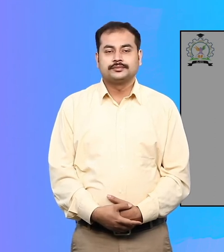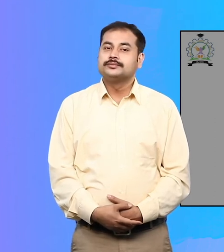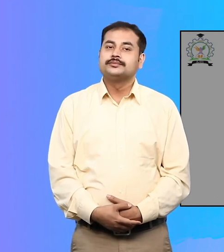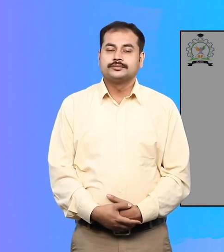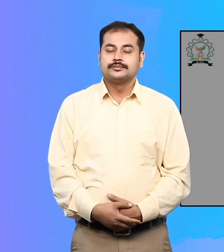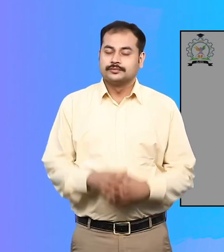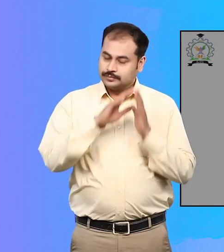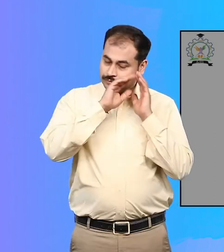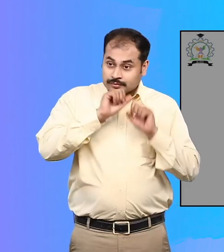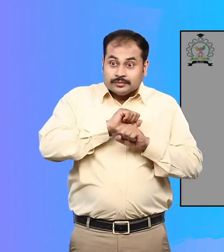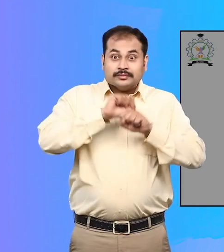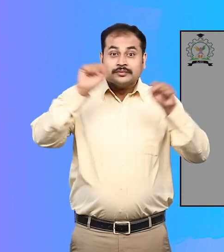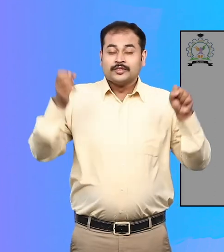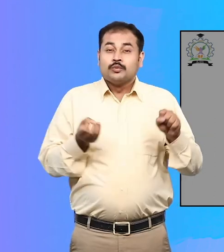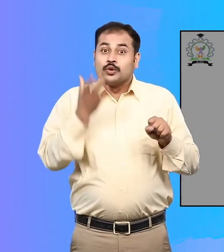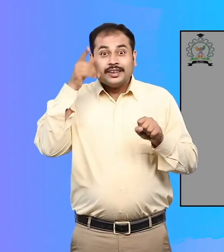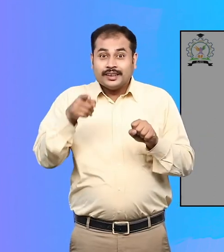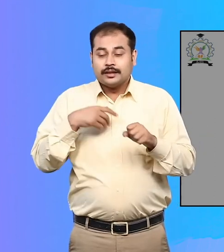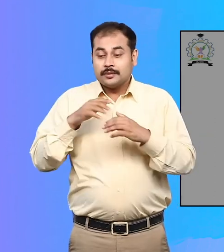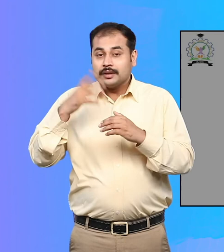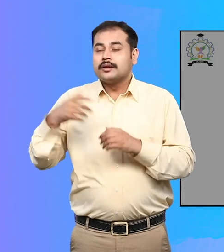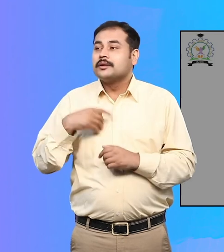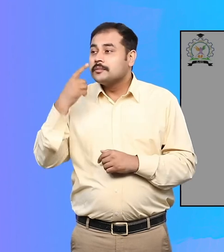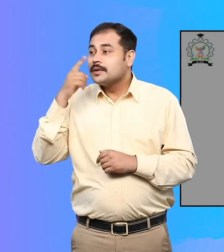सुभा उठने के बाद माता-पिता का अभिवादन